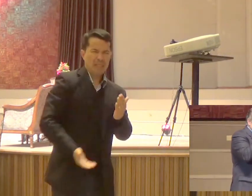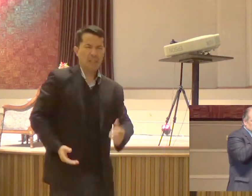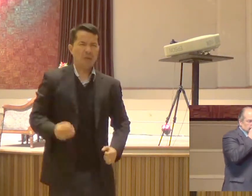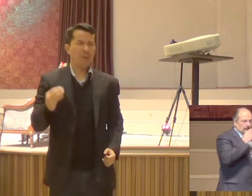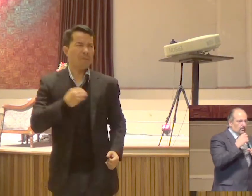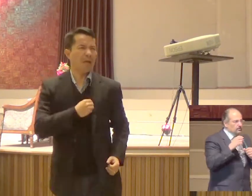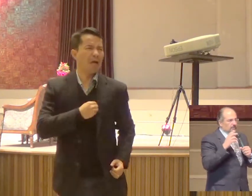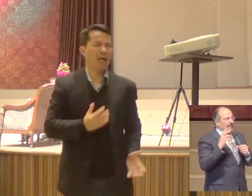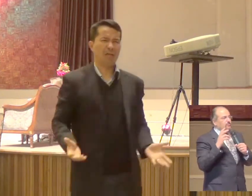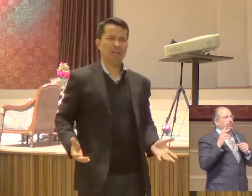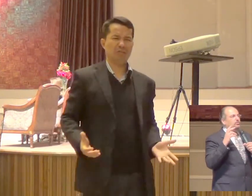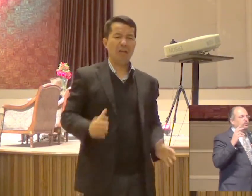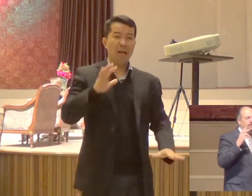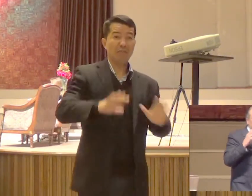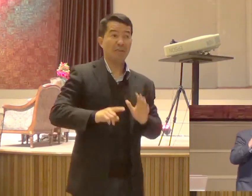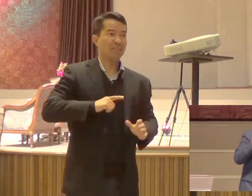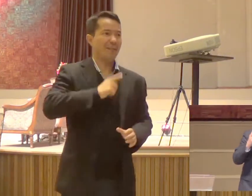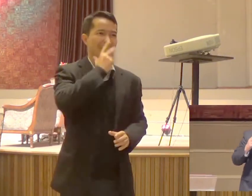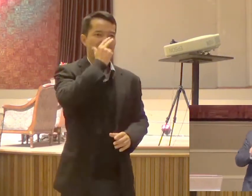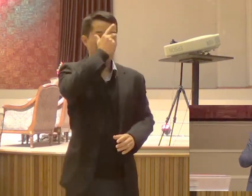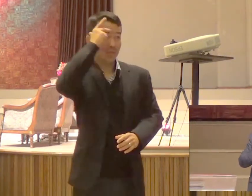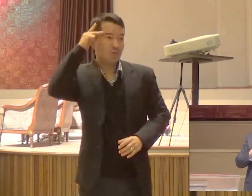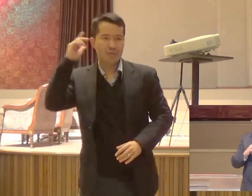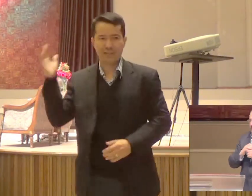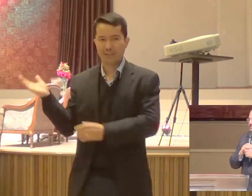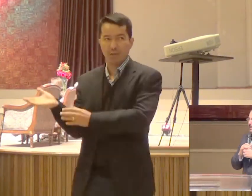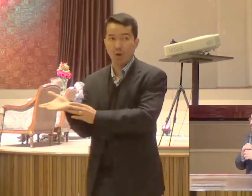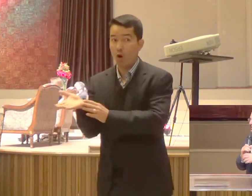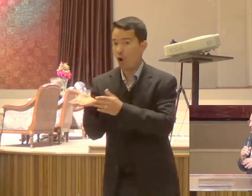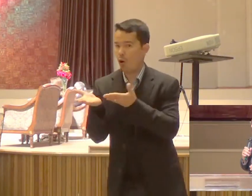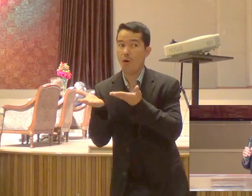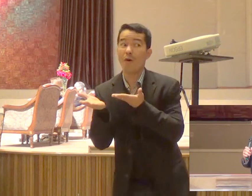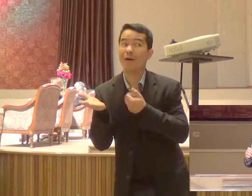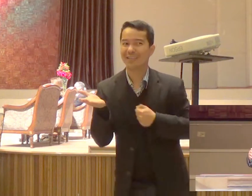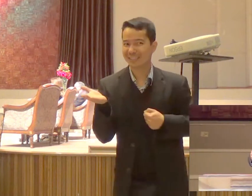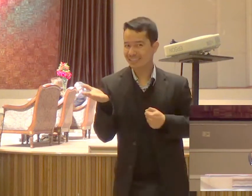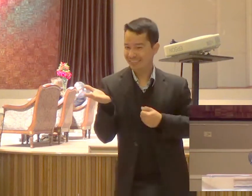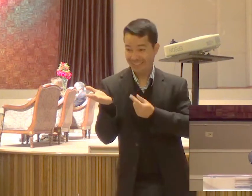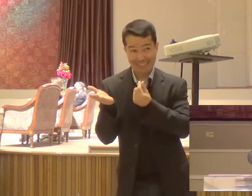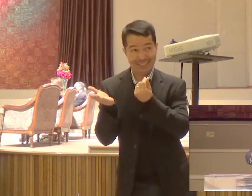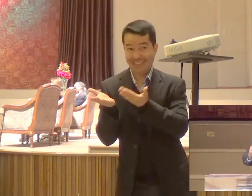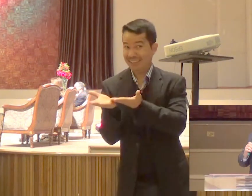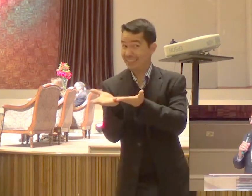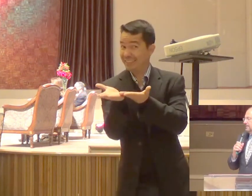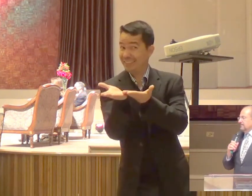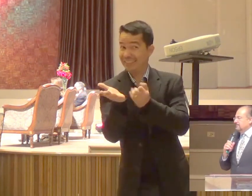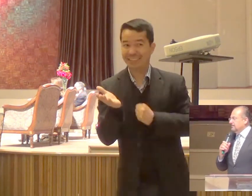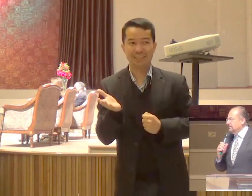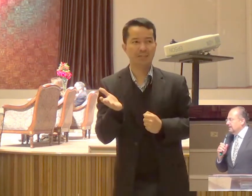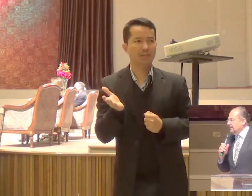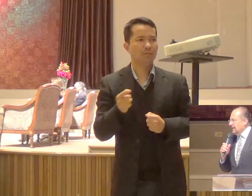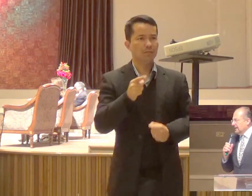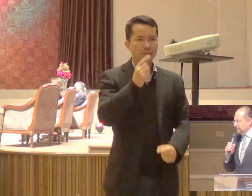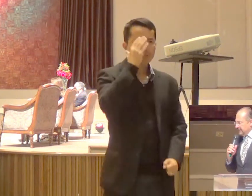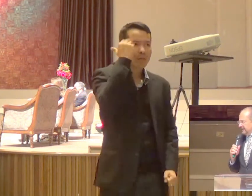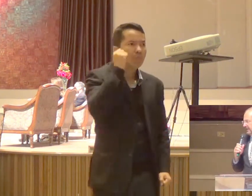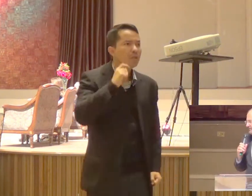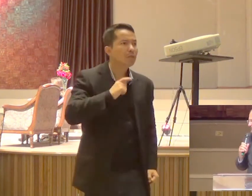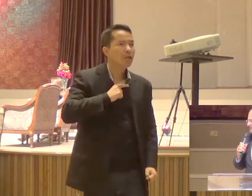Há um ditado Muito antigo Que diz que Aceitar um benefício É perder A liberdade